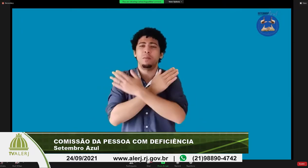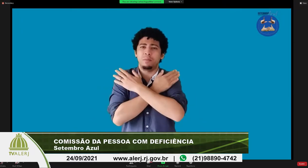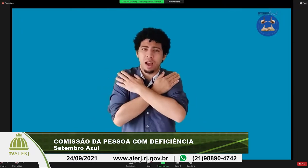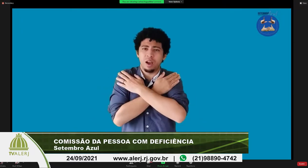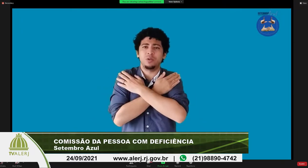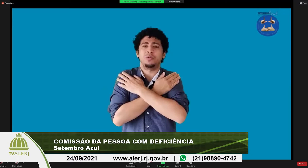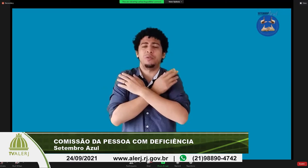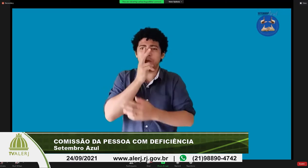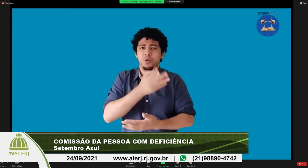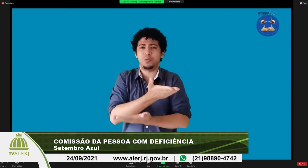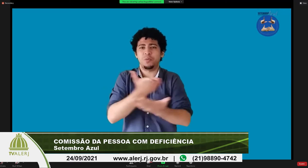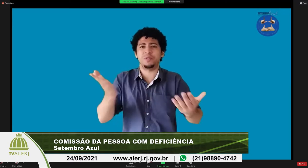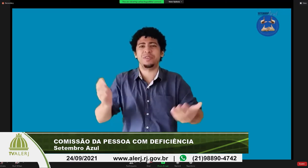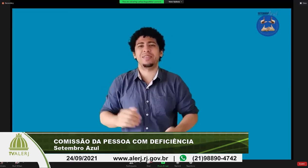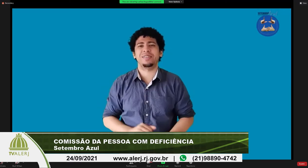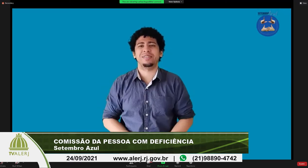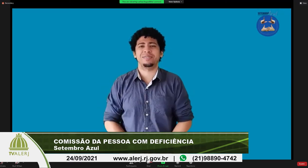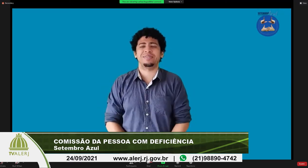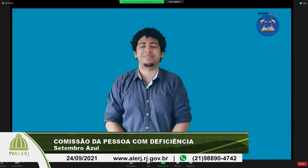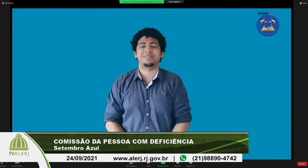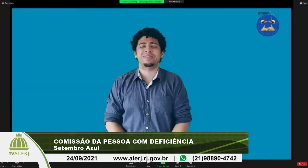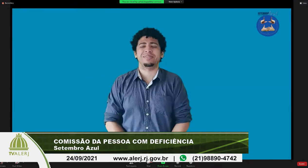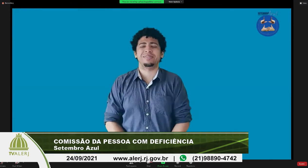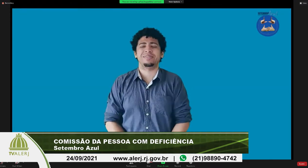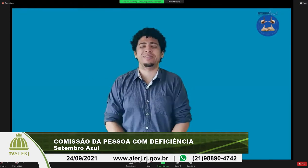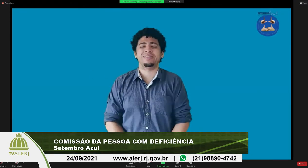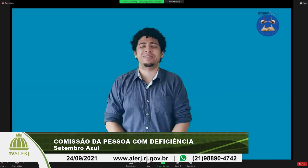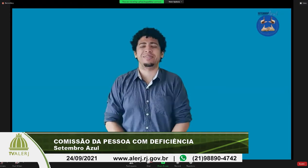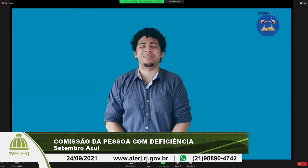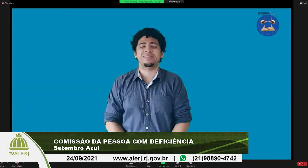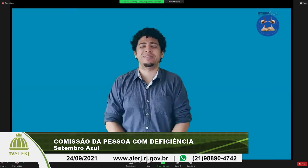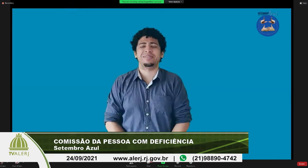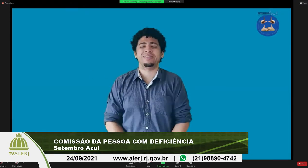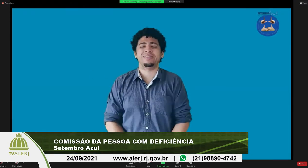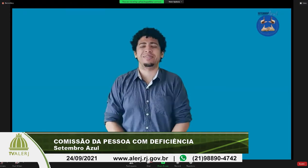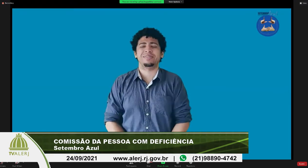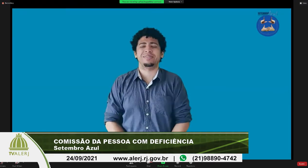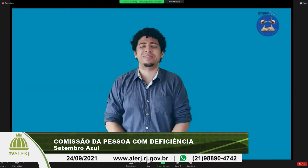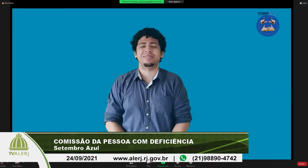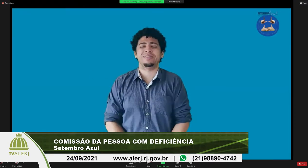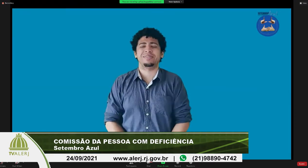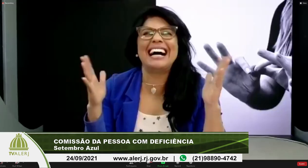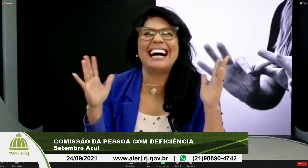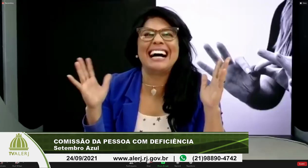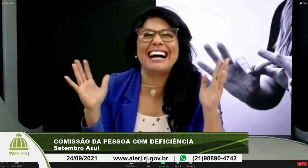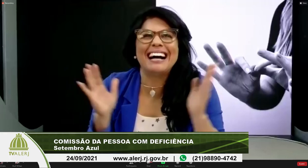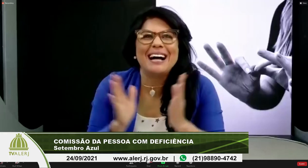tarde a todos os deputados um abraço e fiquem com Deus uau